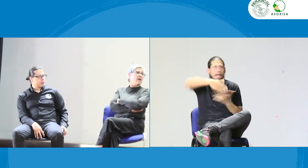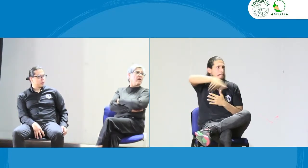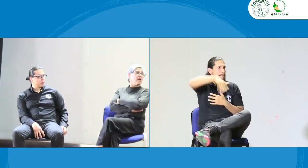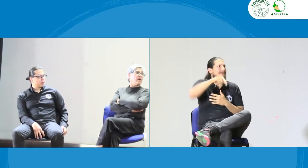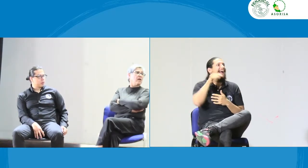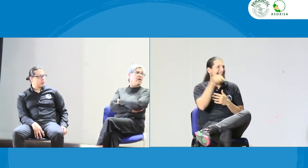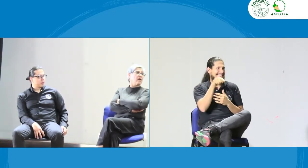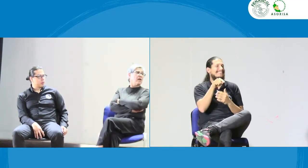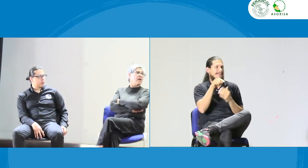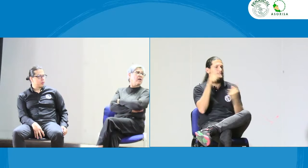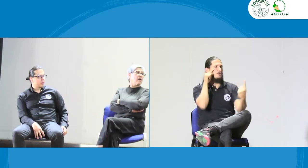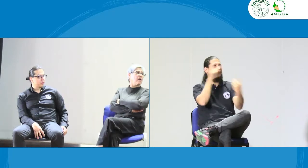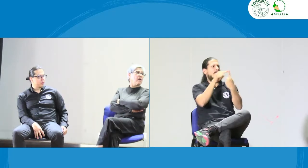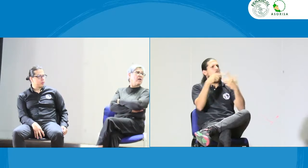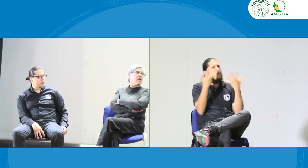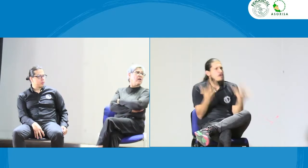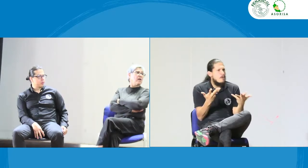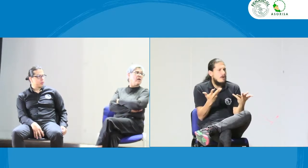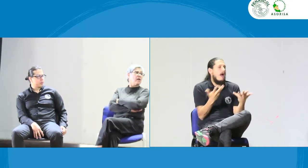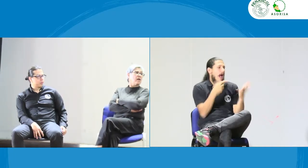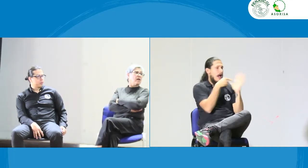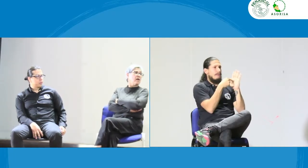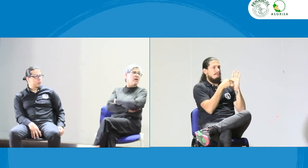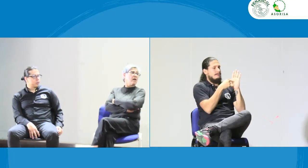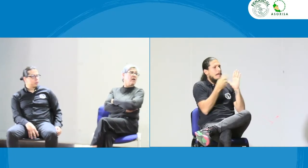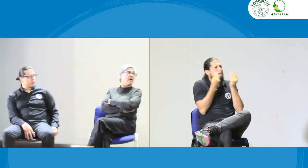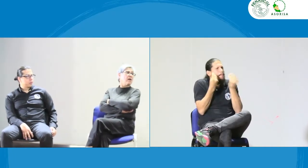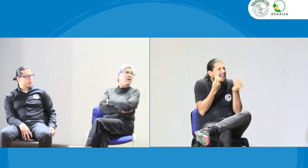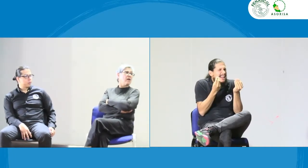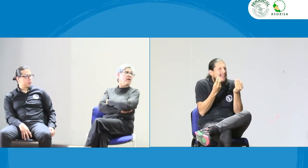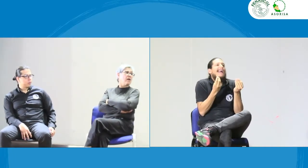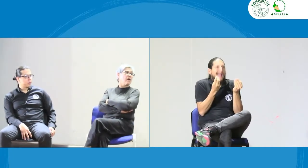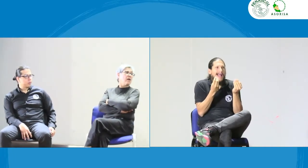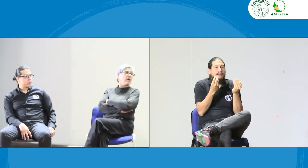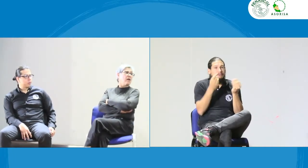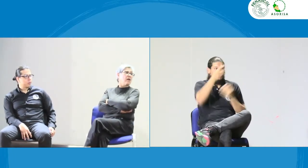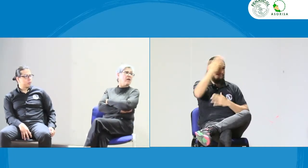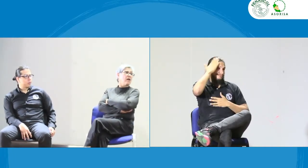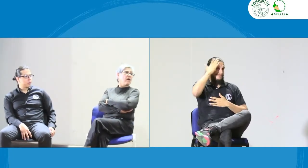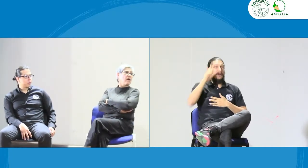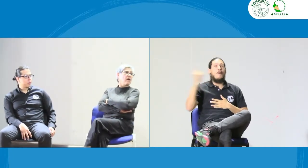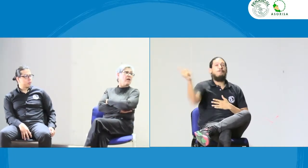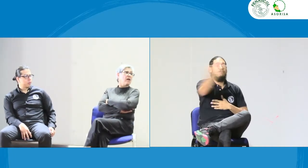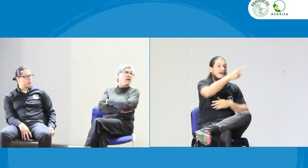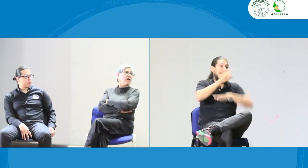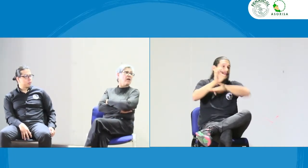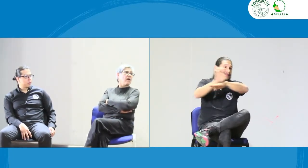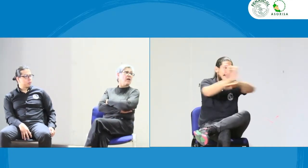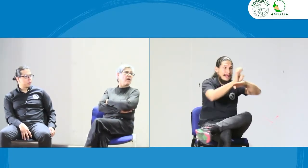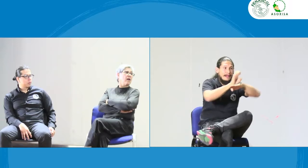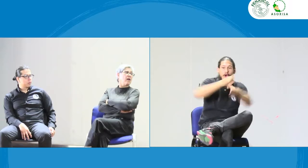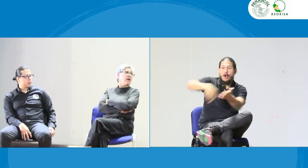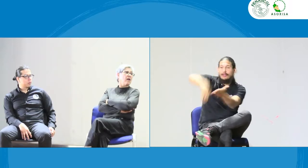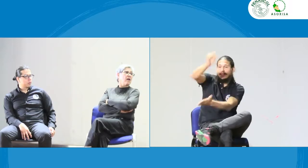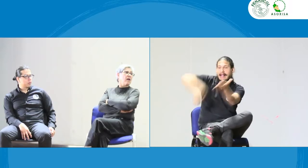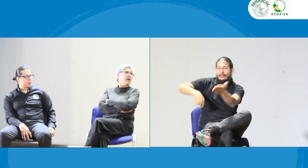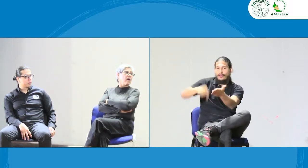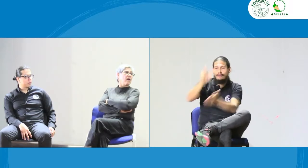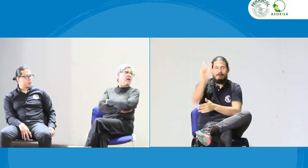buscar esos referentes. Ese valor que se tiene al interior de esa premisa que tiene la ley. Bueno, las entidades están